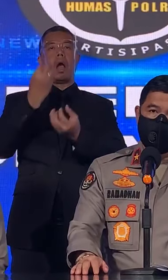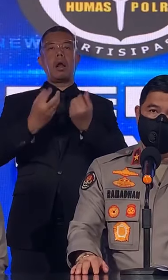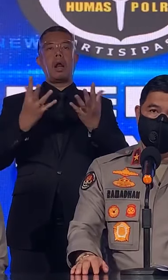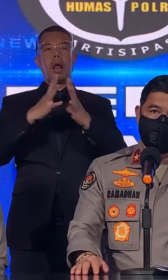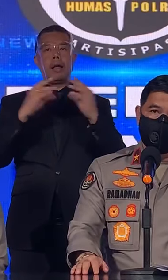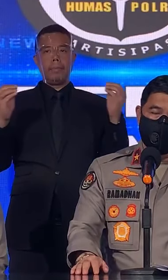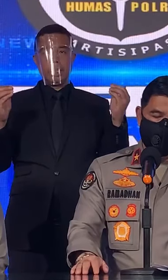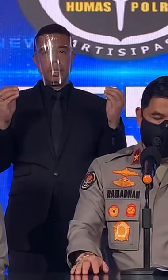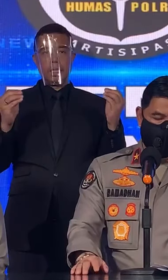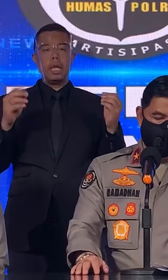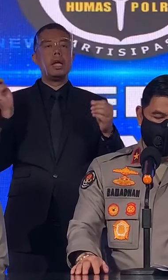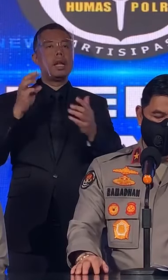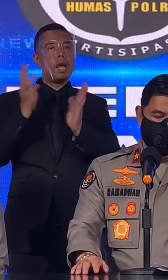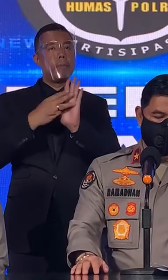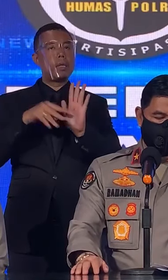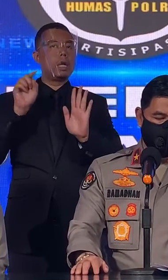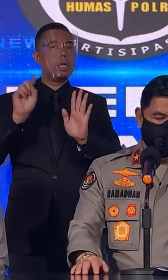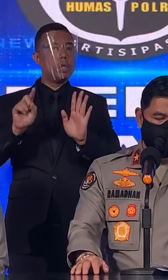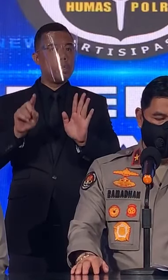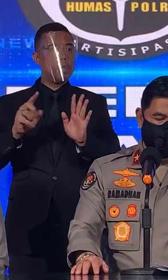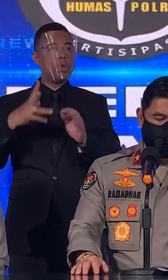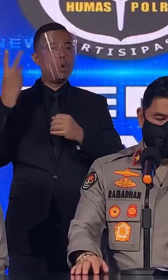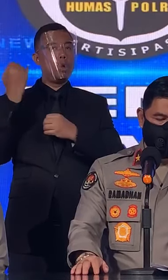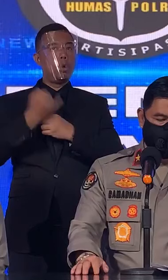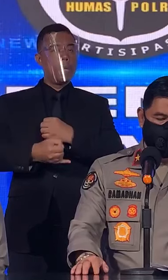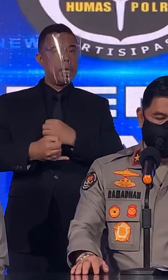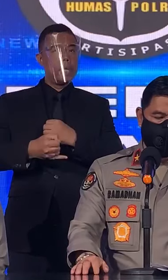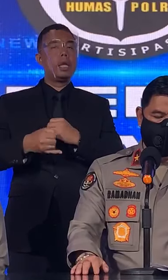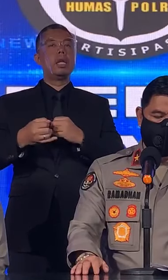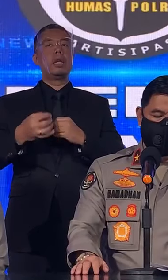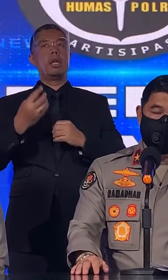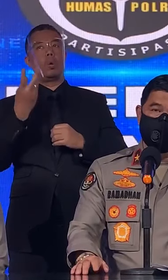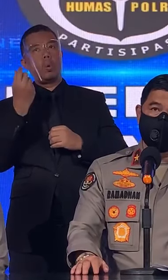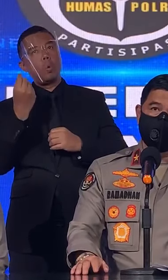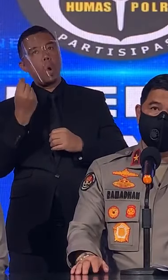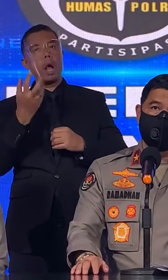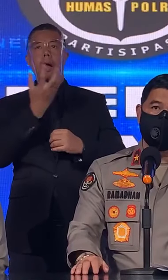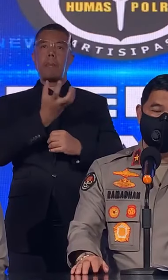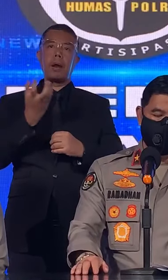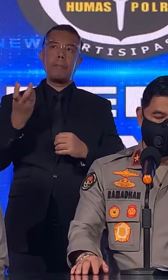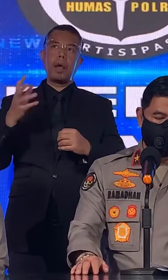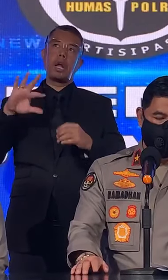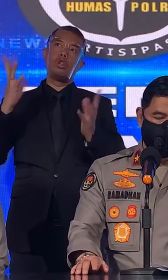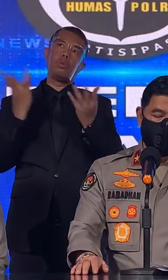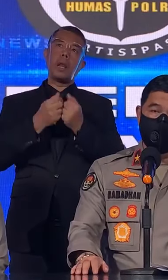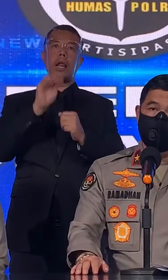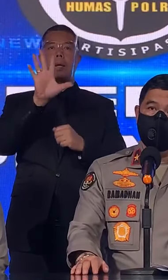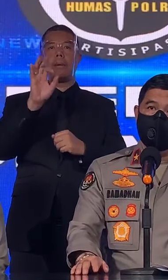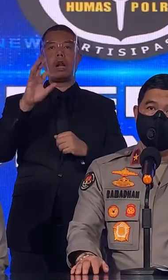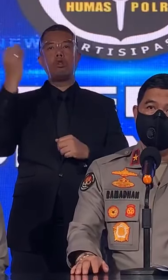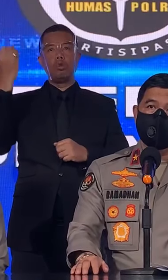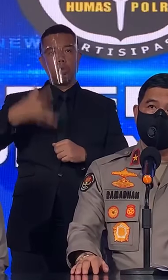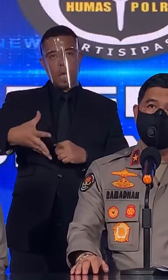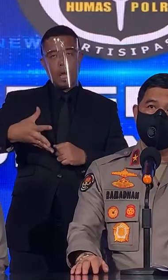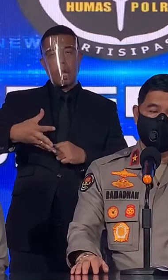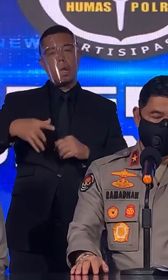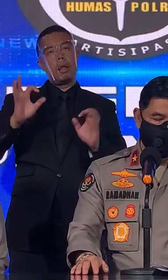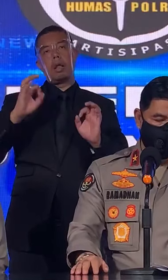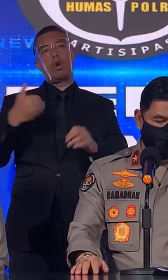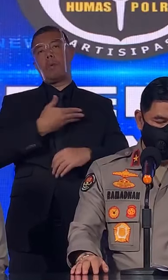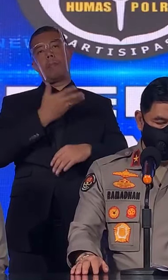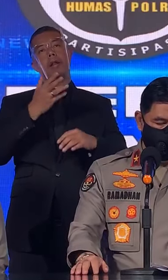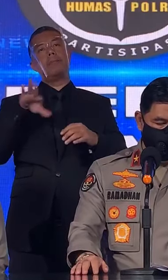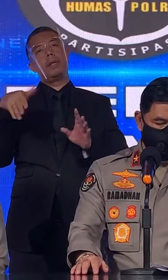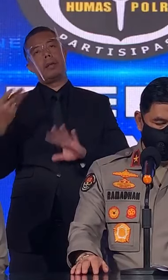Akibat peristiwa tersebut, kerugian matril diperkirakan 500 juta, dan tidak ada